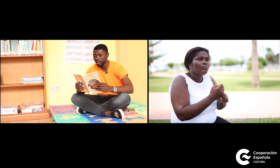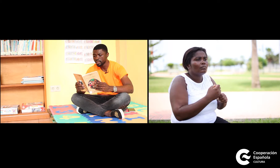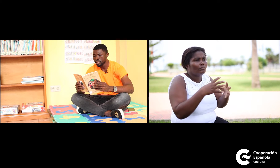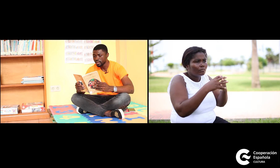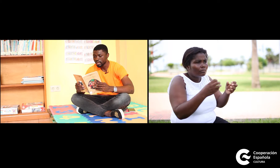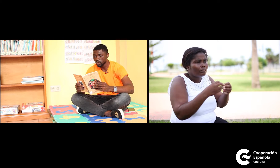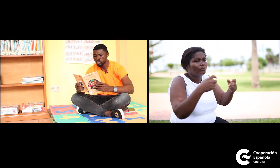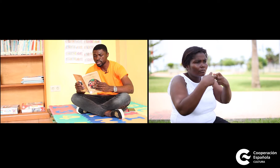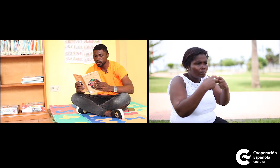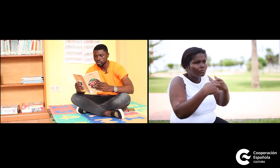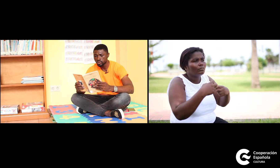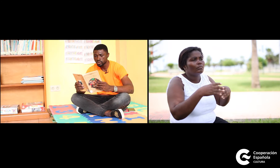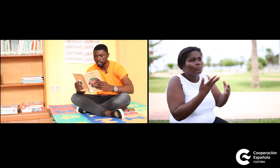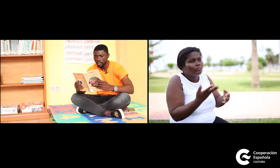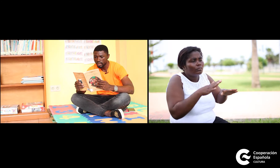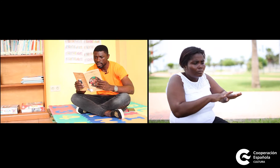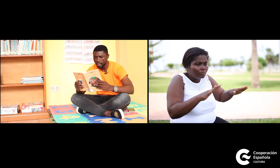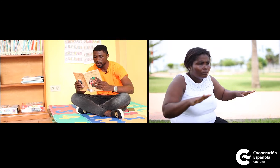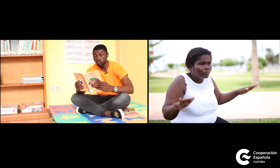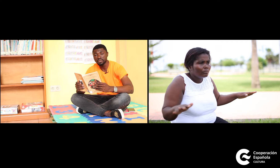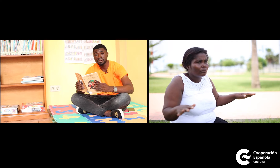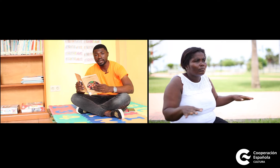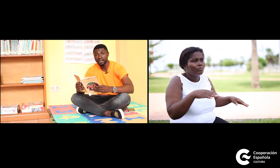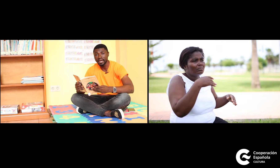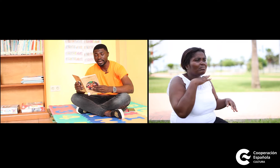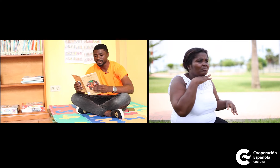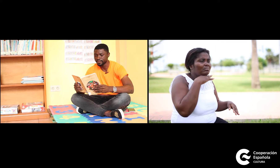que los niños ensuciaban la casa.